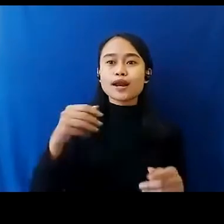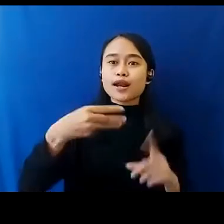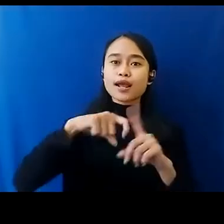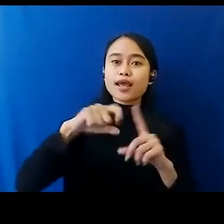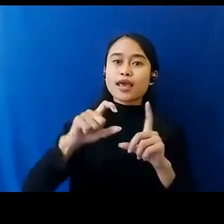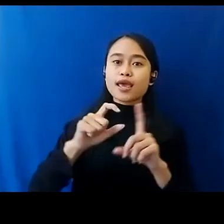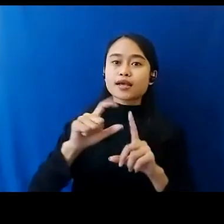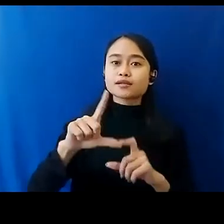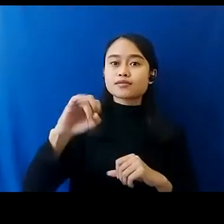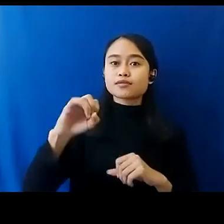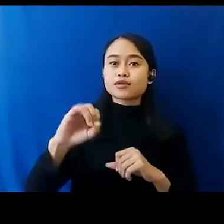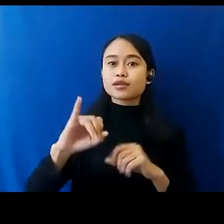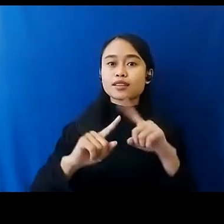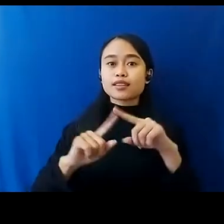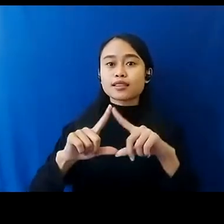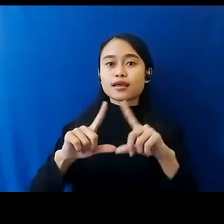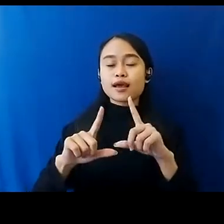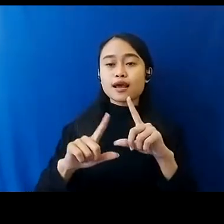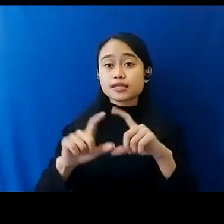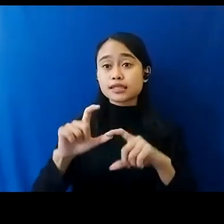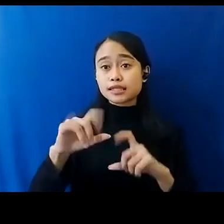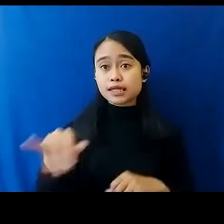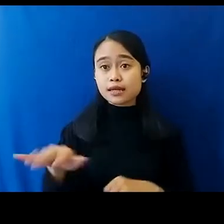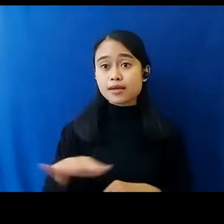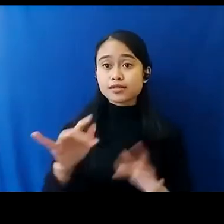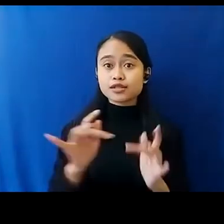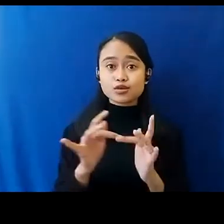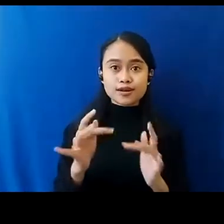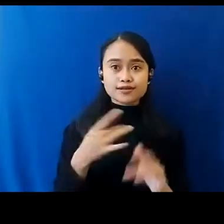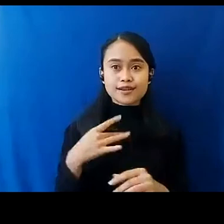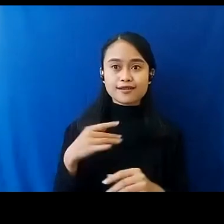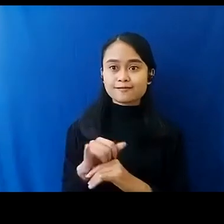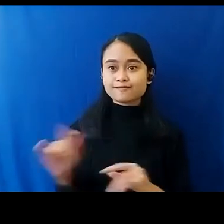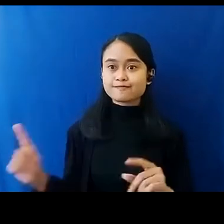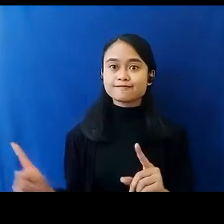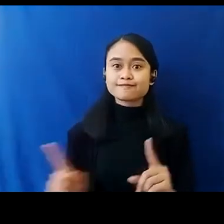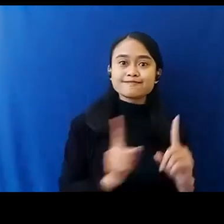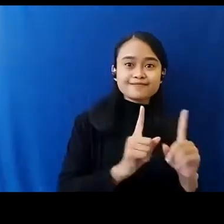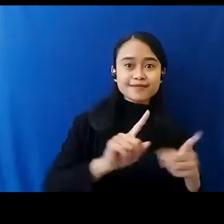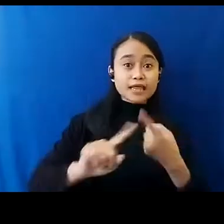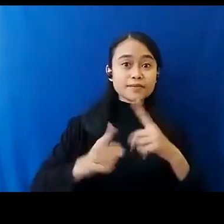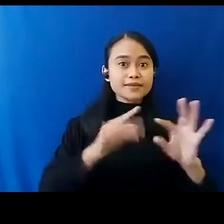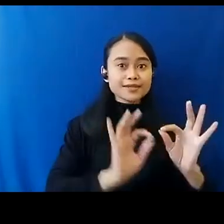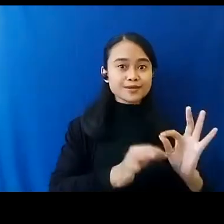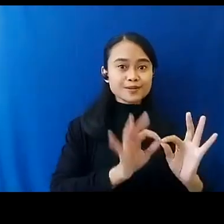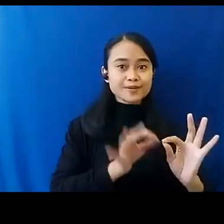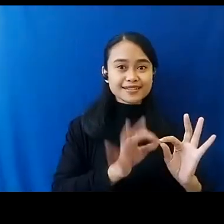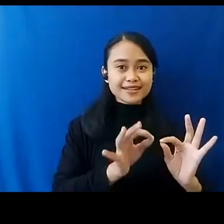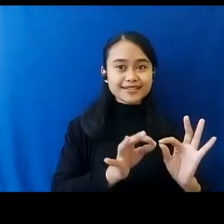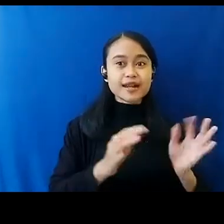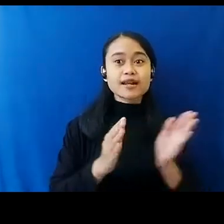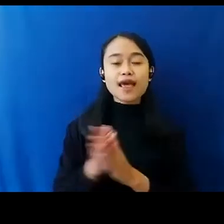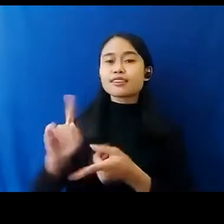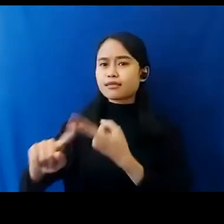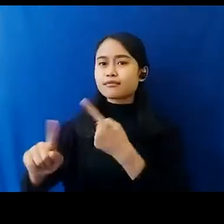Dan Kekerasan Berbasis Online Saya Juga Ditemani Oleh Teman-teman Juru Bahasa Isyarat Dan Juga Ada Teman-teman